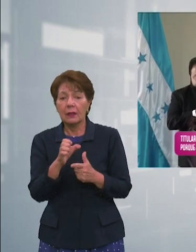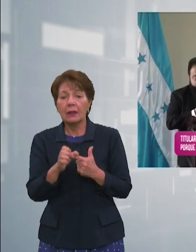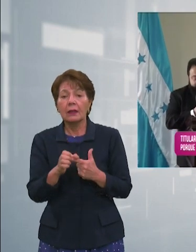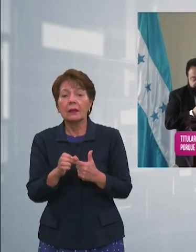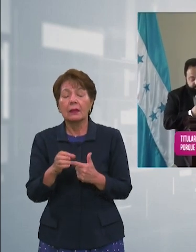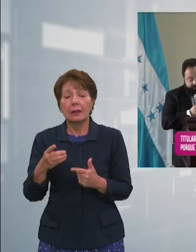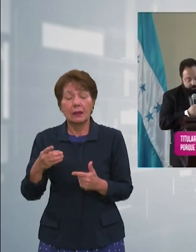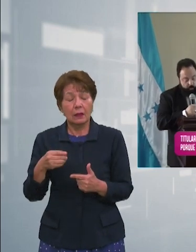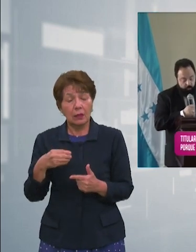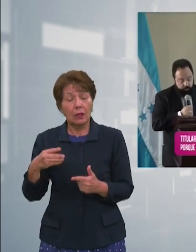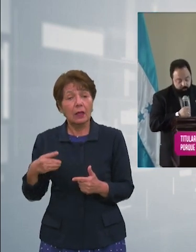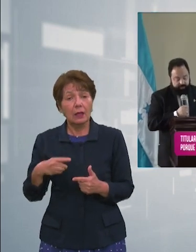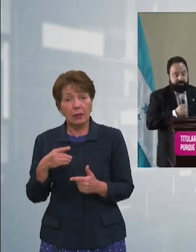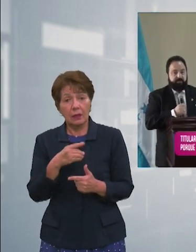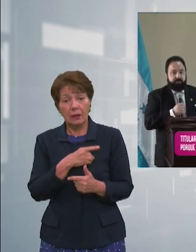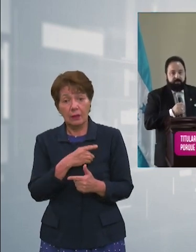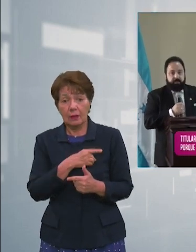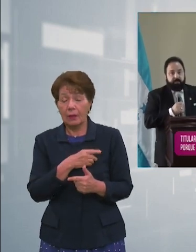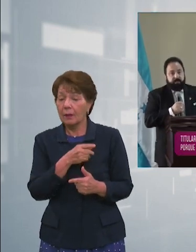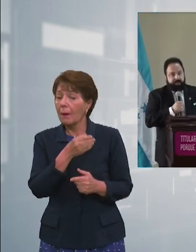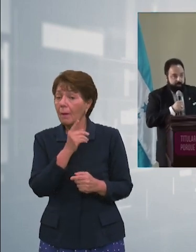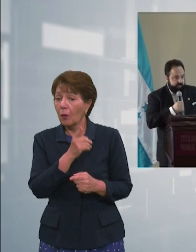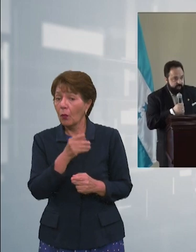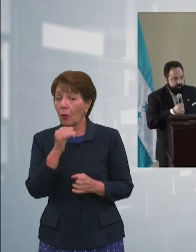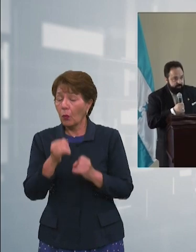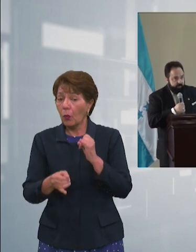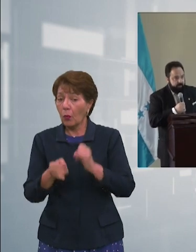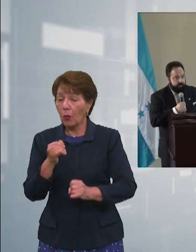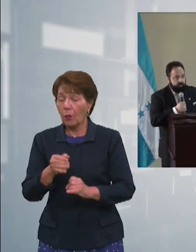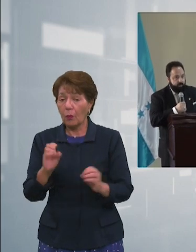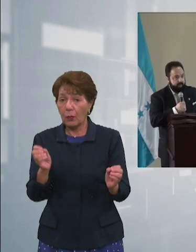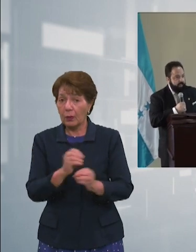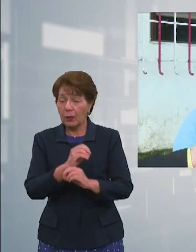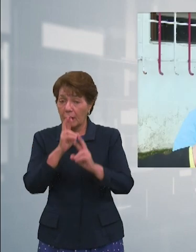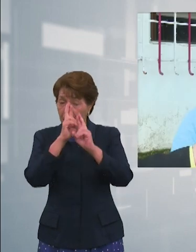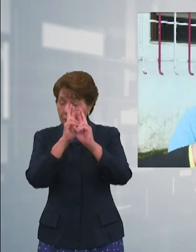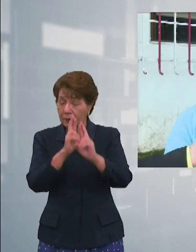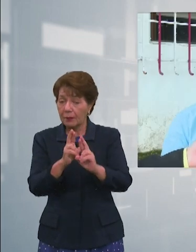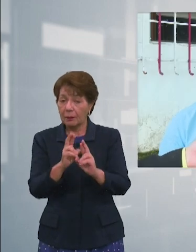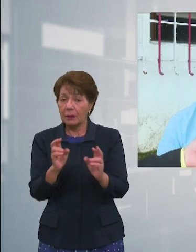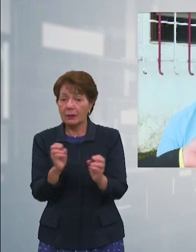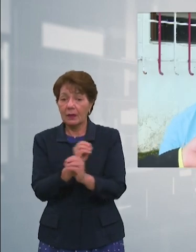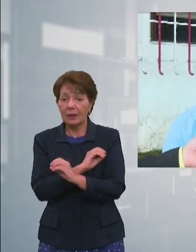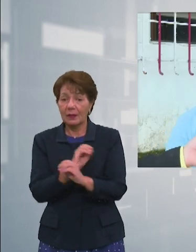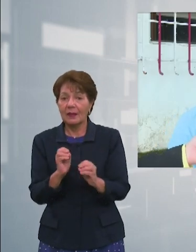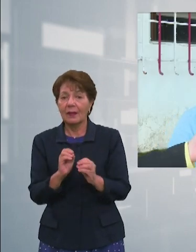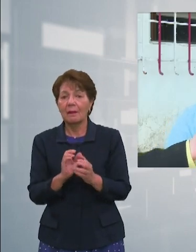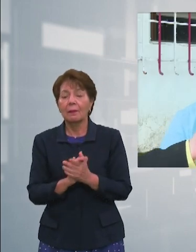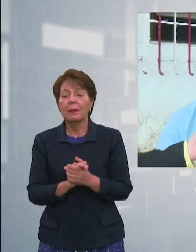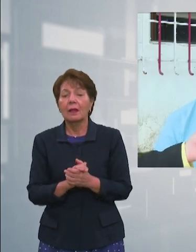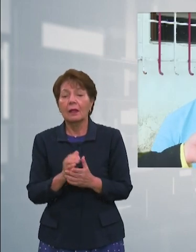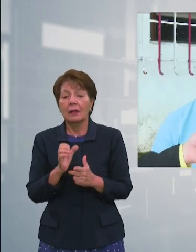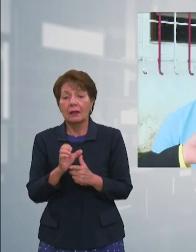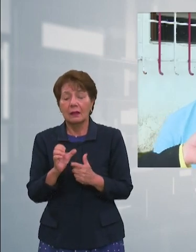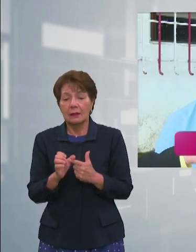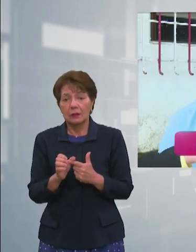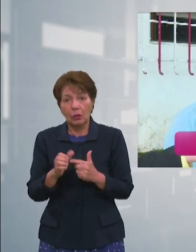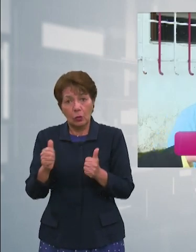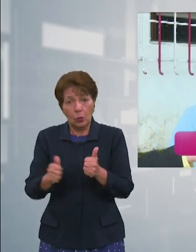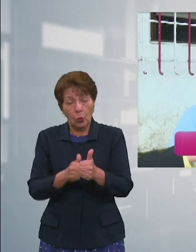le aguarda la justicia por sus abusos de autoridad las acusaciones y la persecución penal viene después